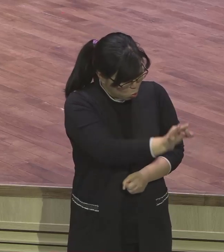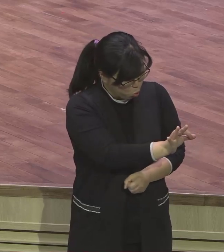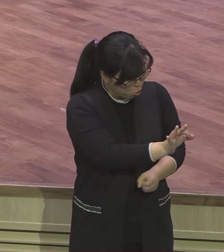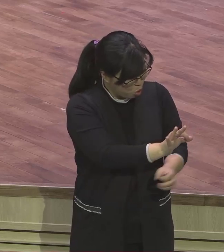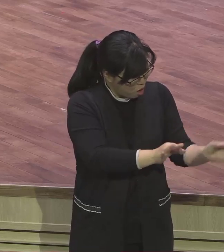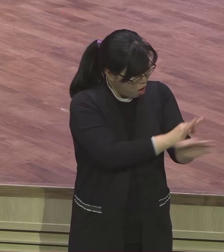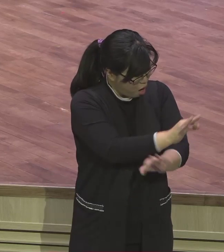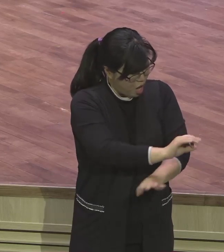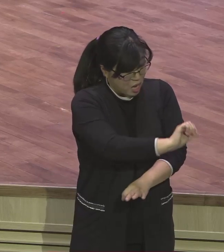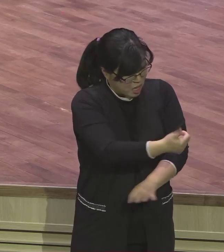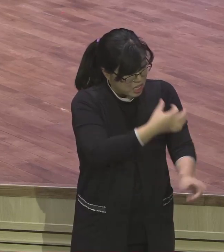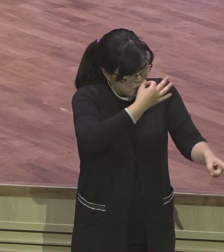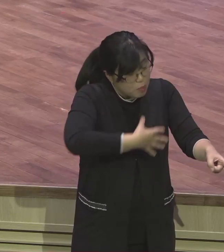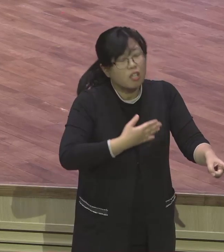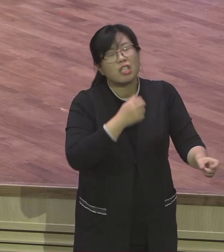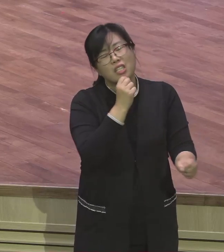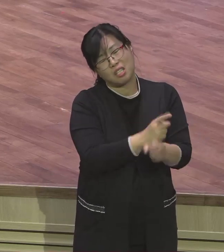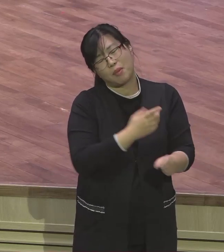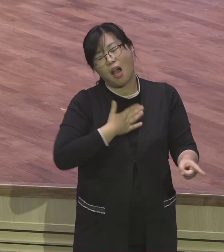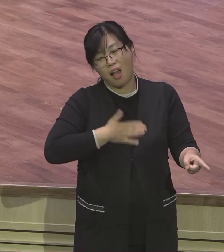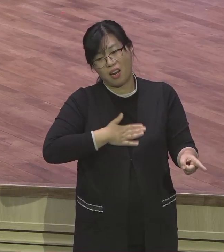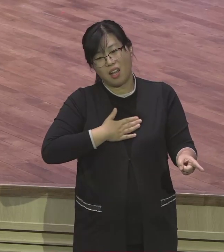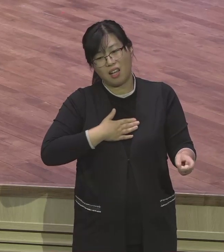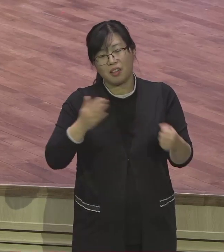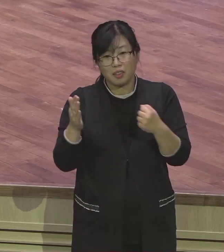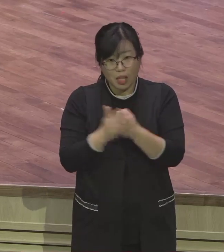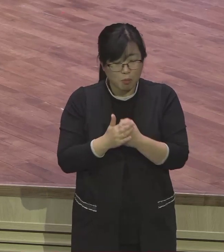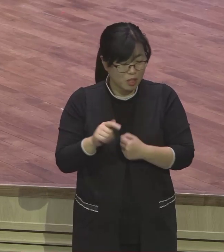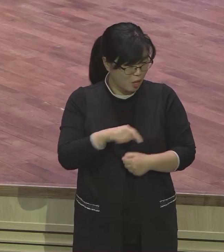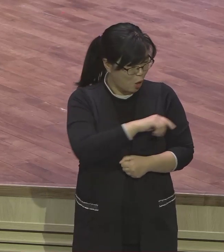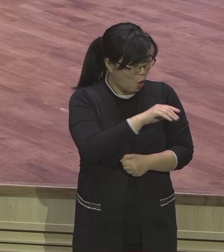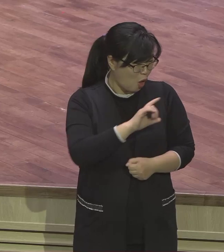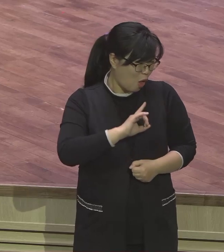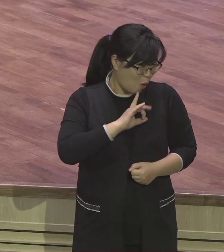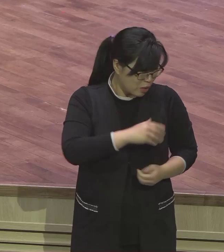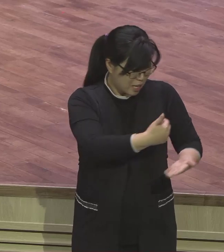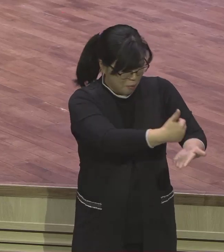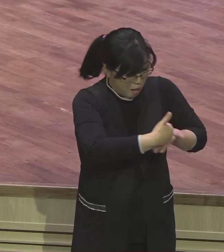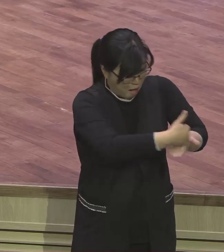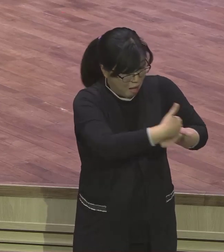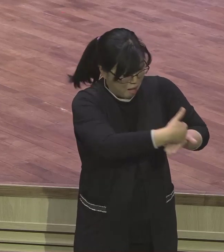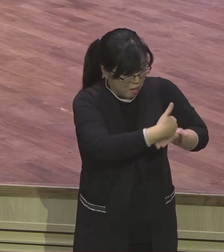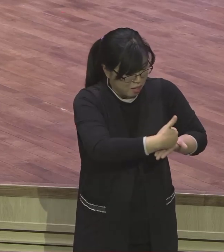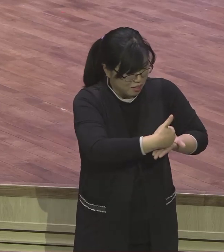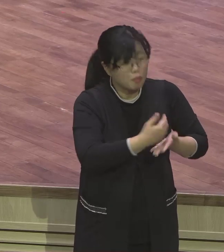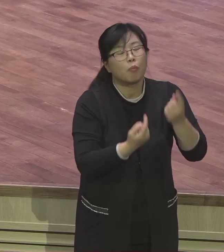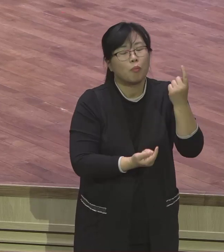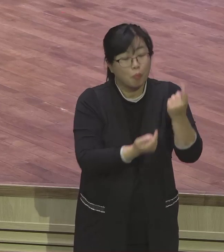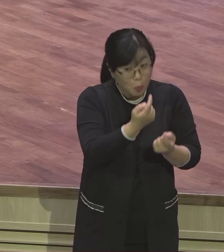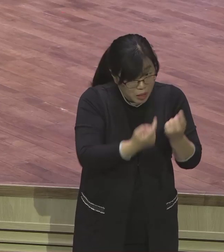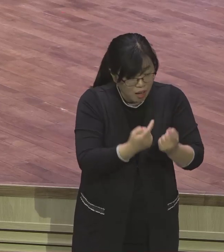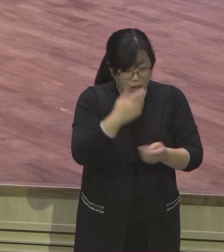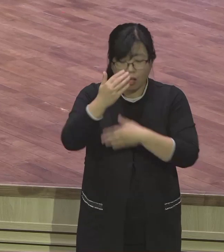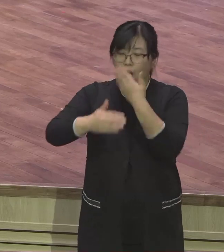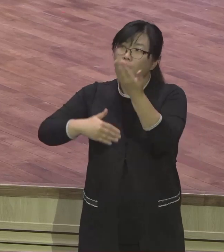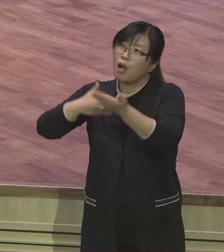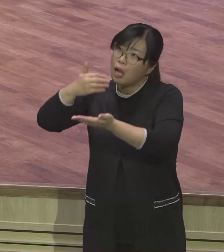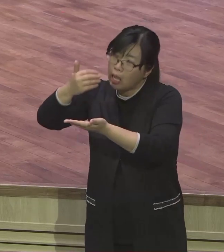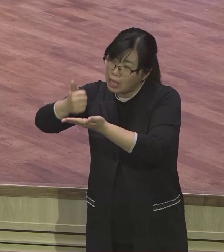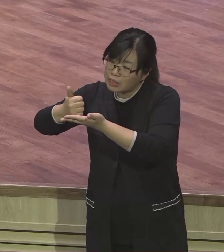세리라 하나님 뜻만이 여러분 고집 합의한다고 되는 게 아니에요 여러분이 막 강구한다고 되는 게 아니에요 여러분 문제와